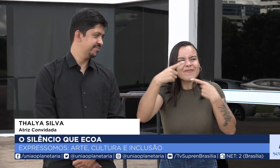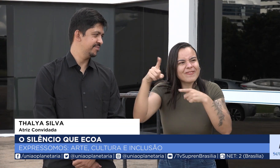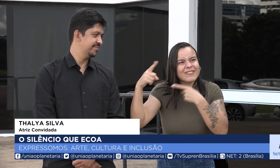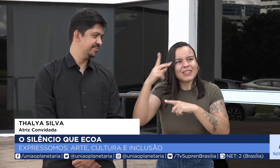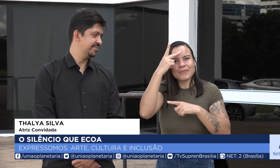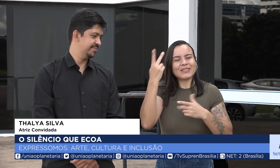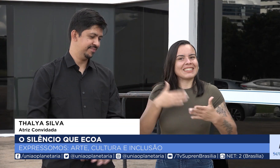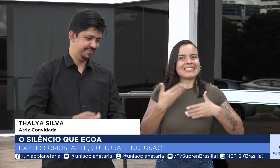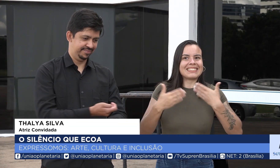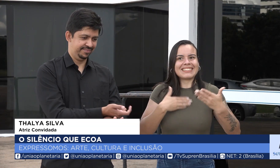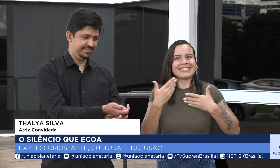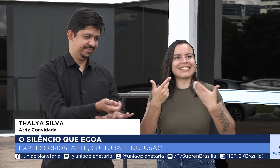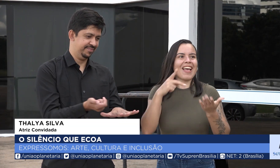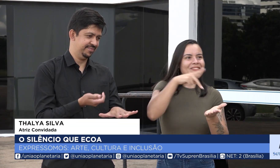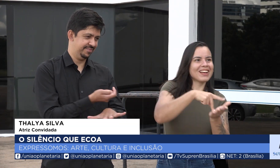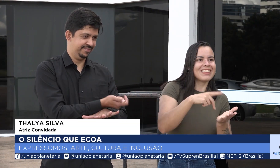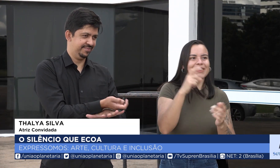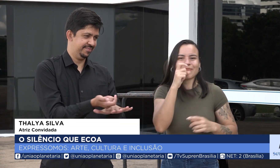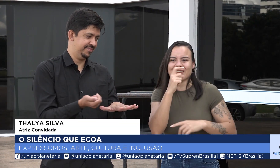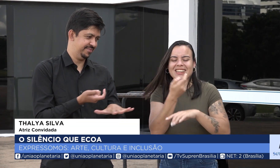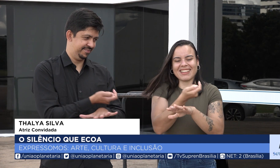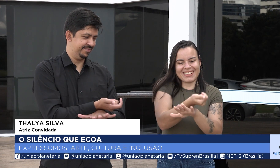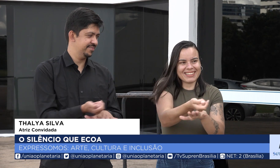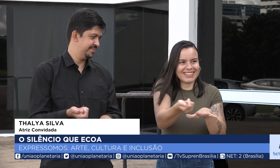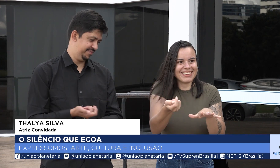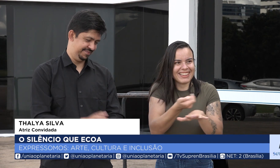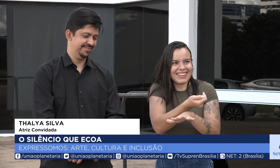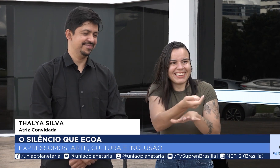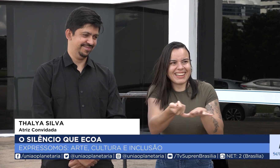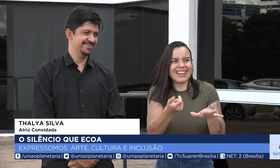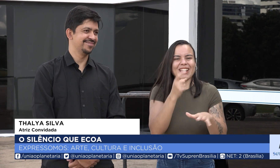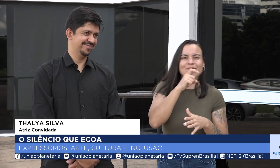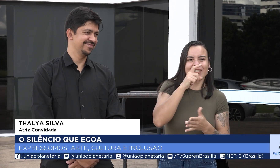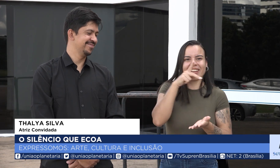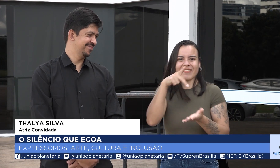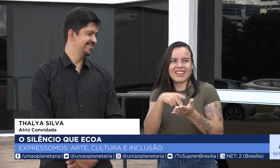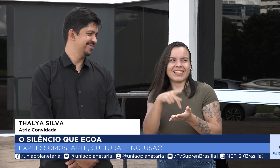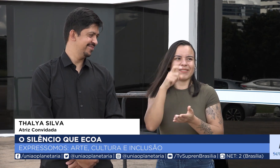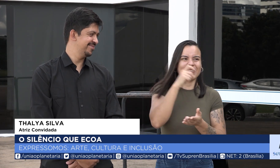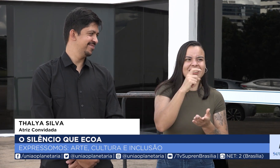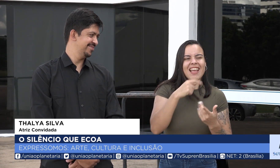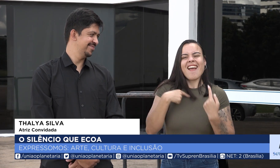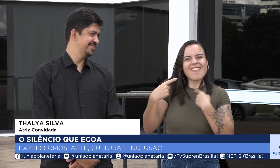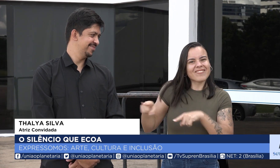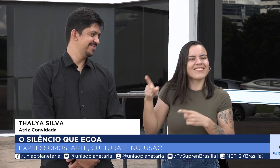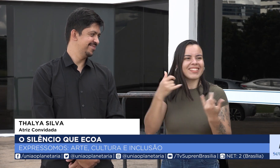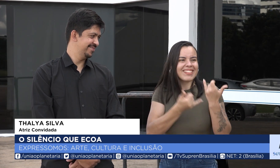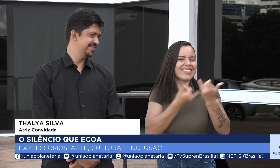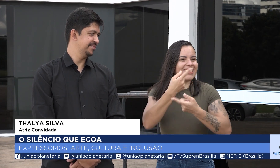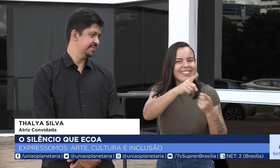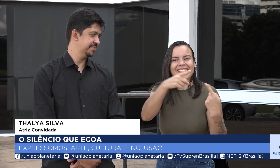faz vários exemplos de provocações entre a gente. Então tem sido uma